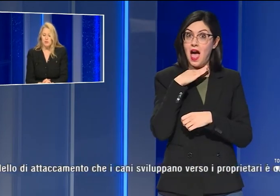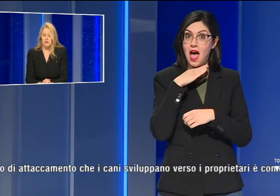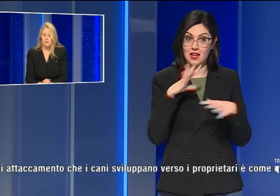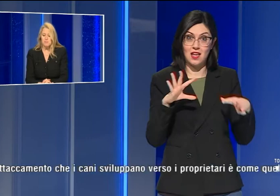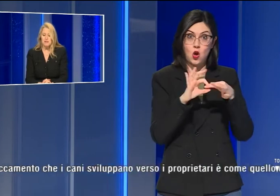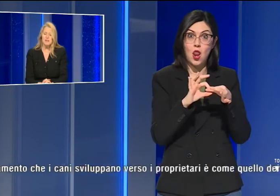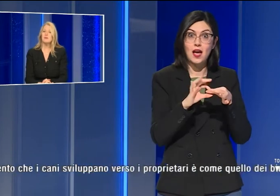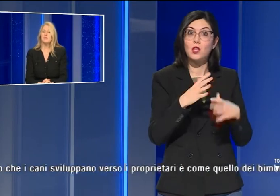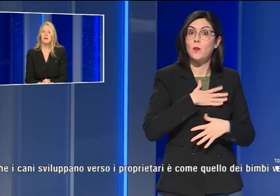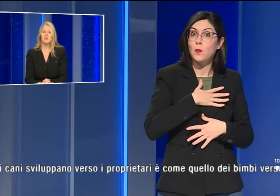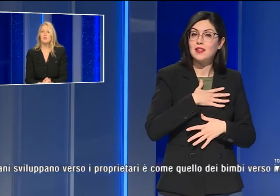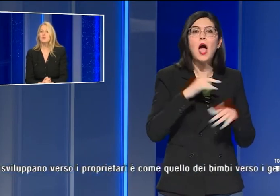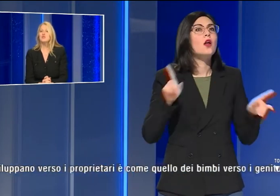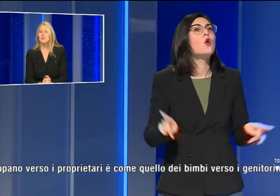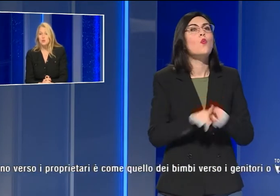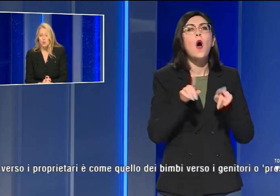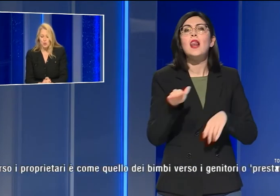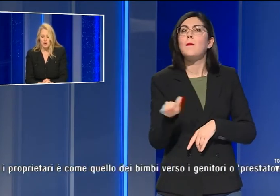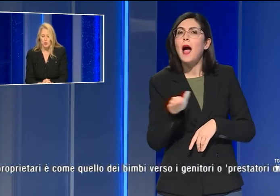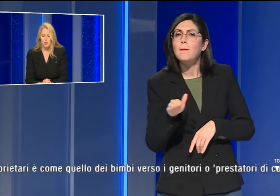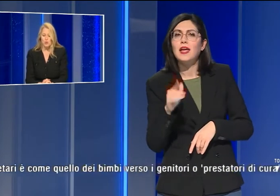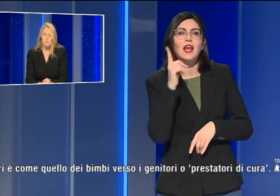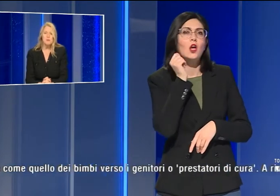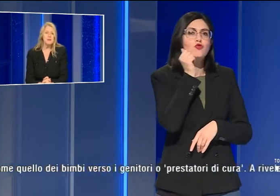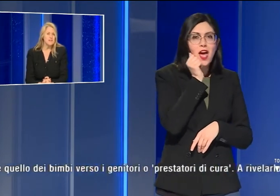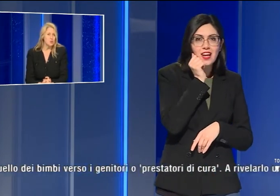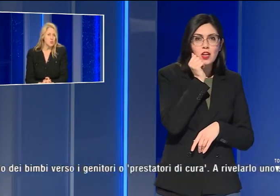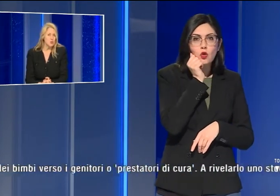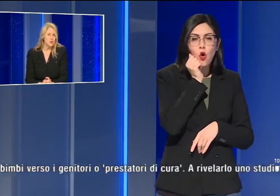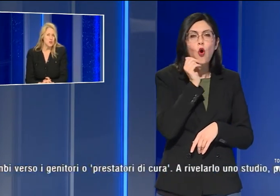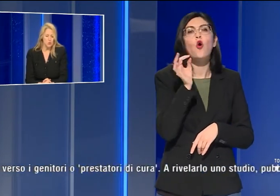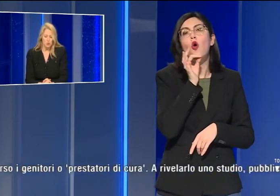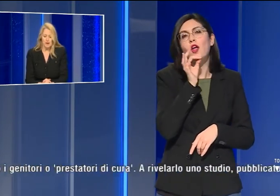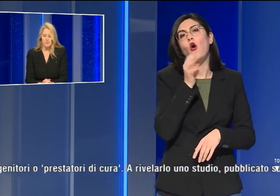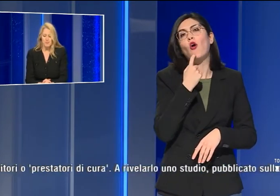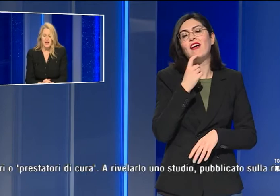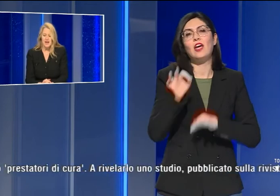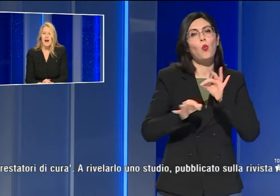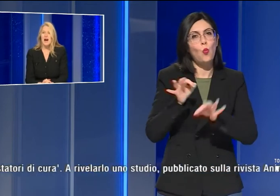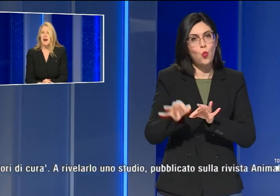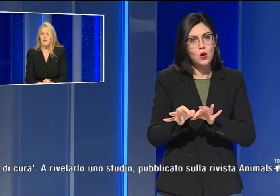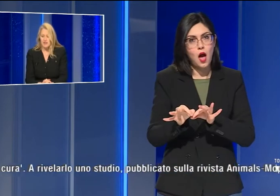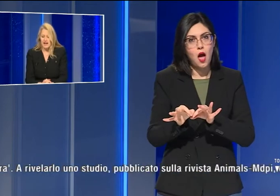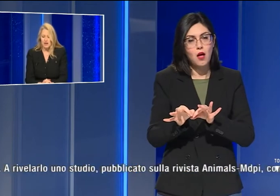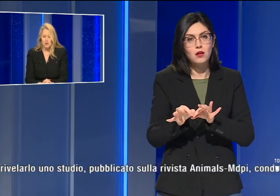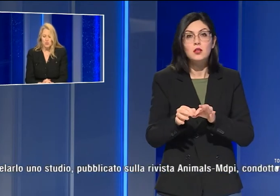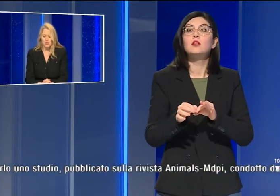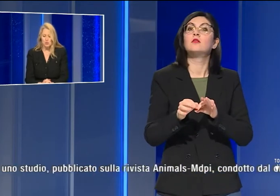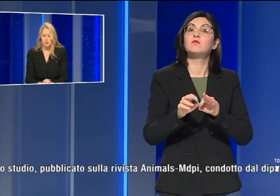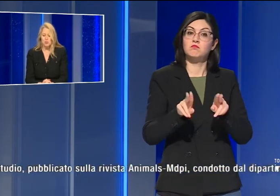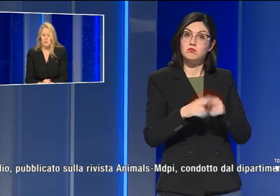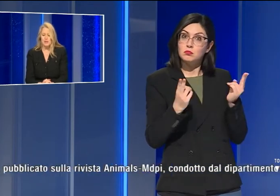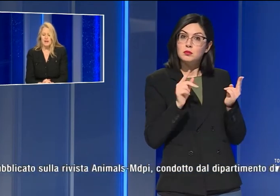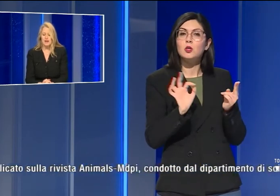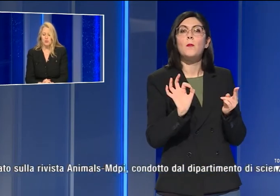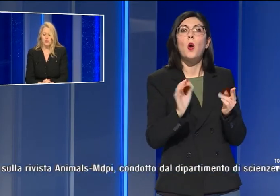quello dei bambini verso i genitori o prestatori di cura. A rivelarlo uno